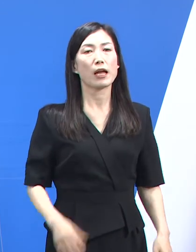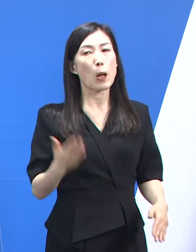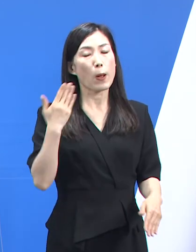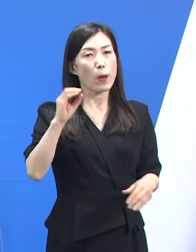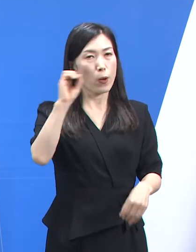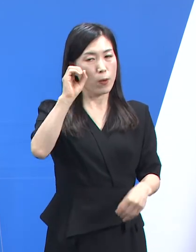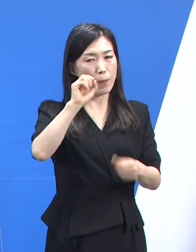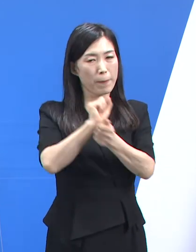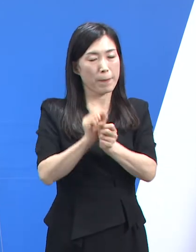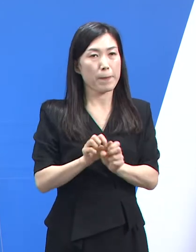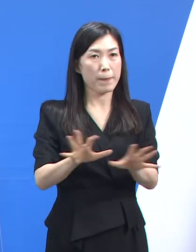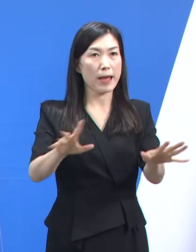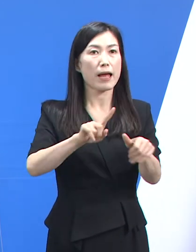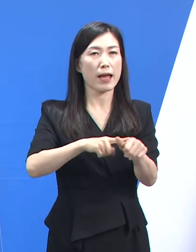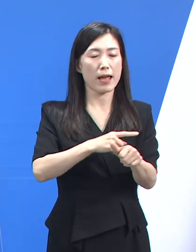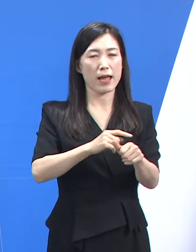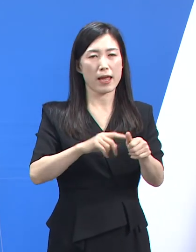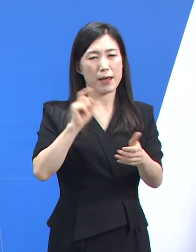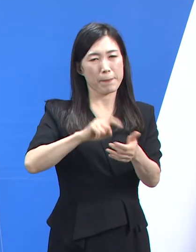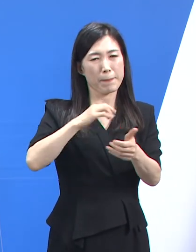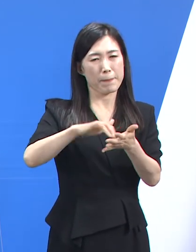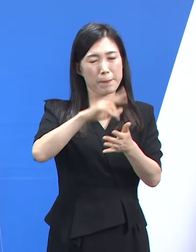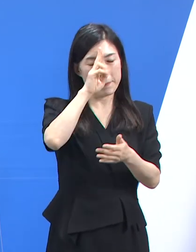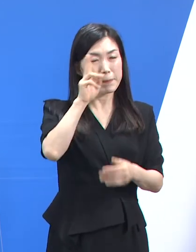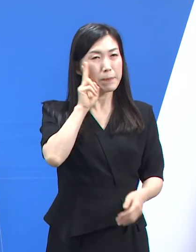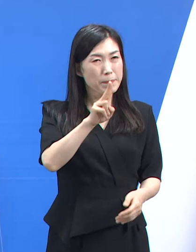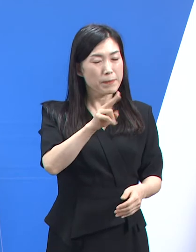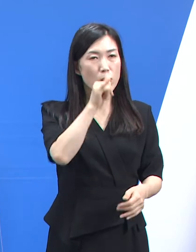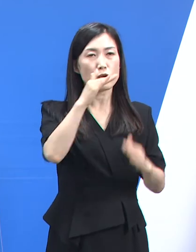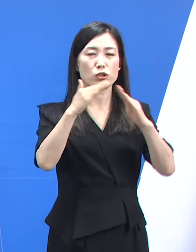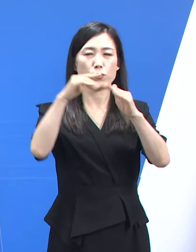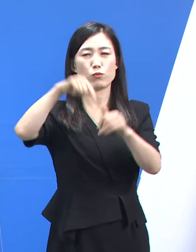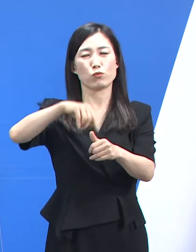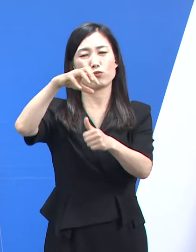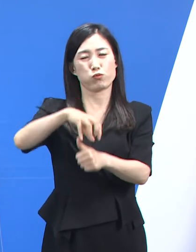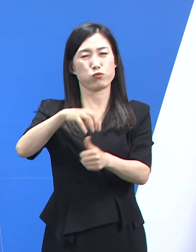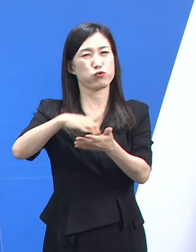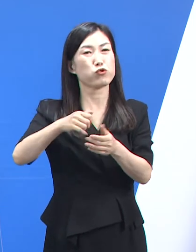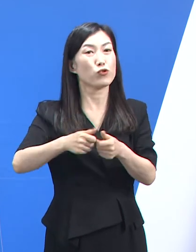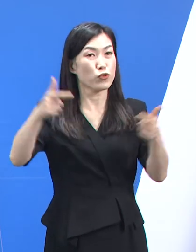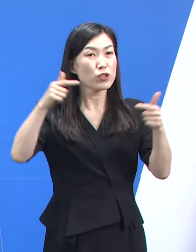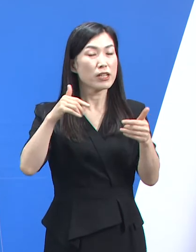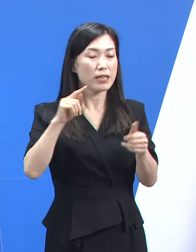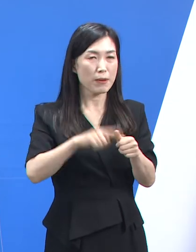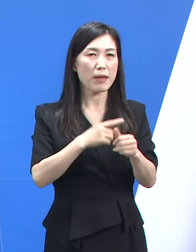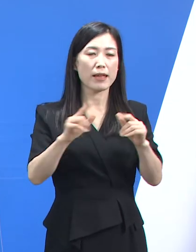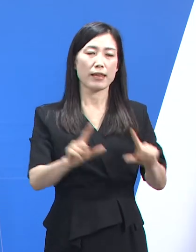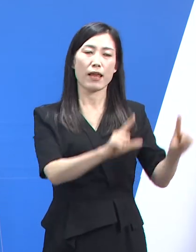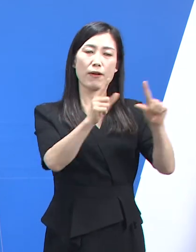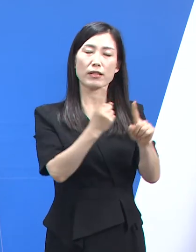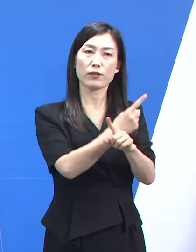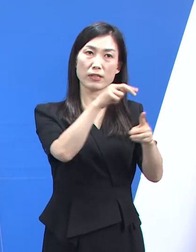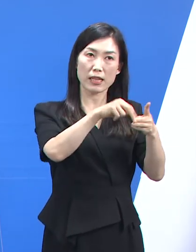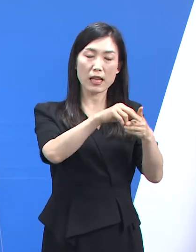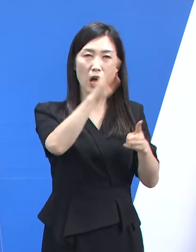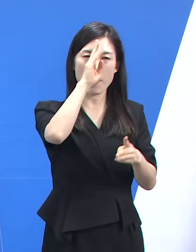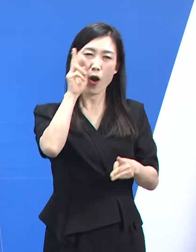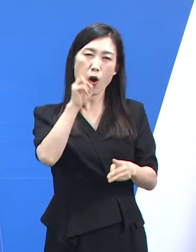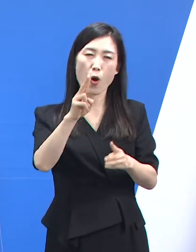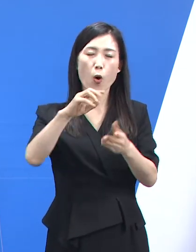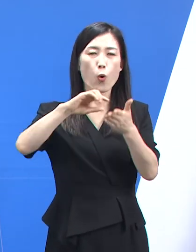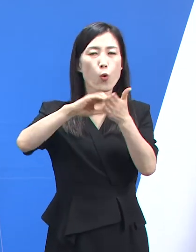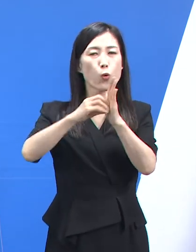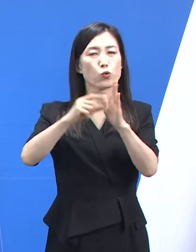오미크론 변이 확산으로 인한 경증 환자 증가 및 재택치료 확대로 인해 생활치료센터와 중등증 병상 수요가